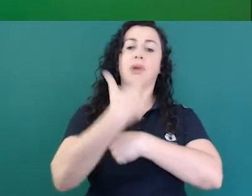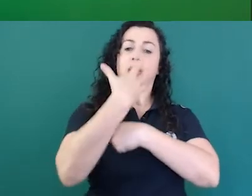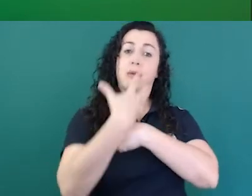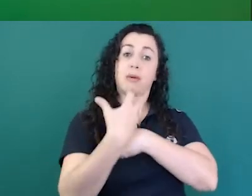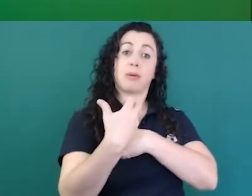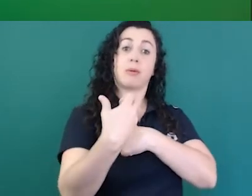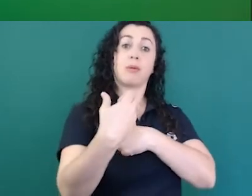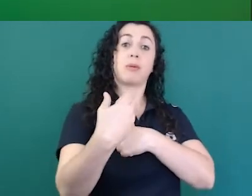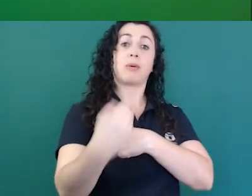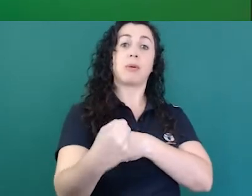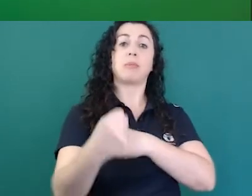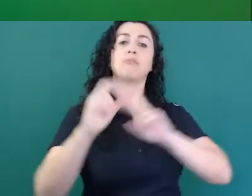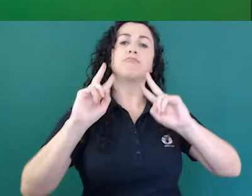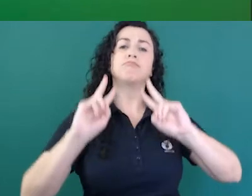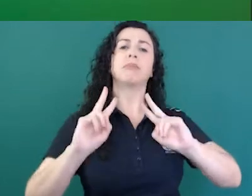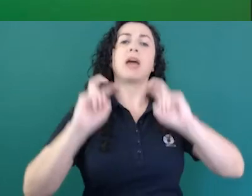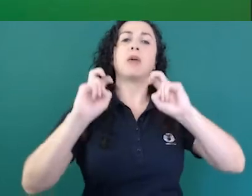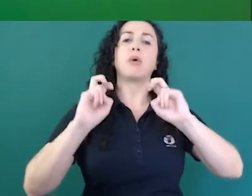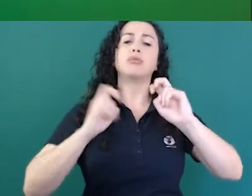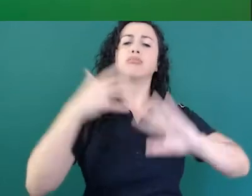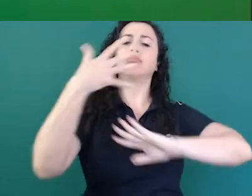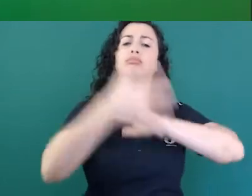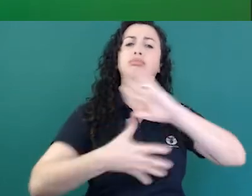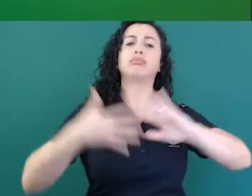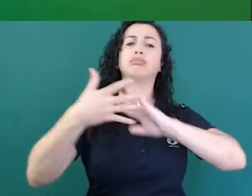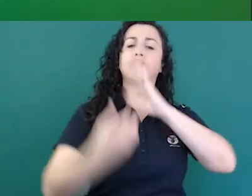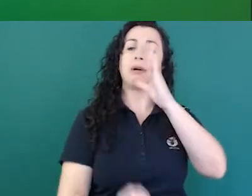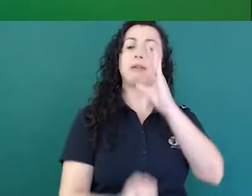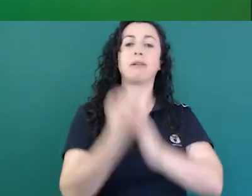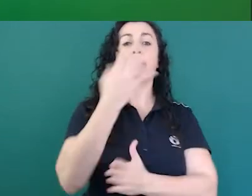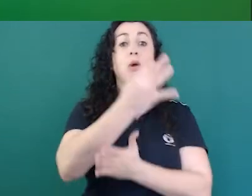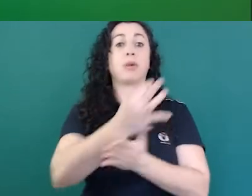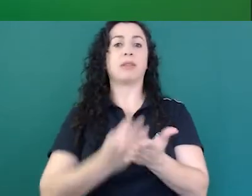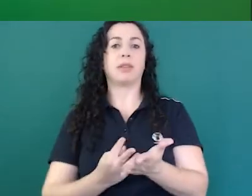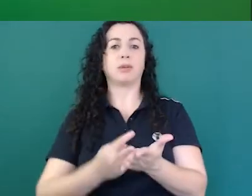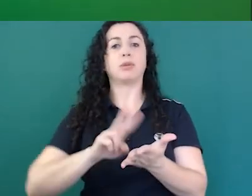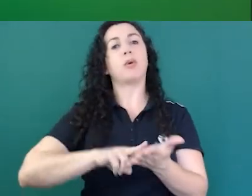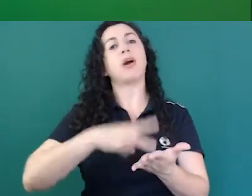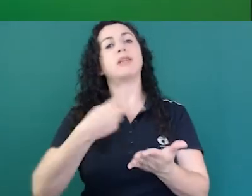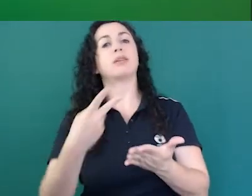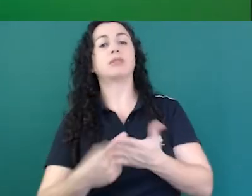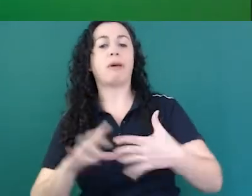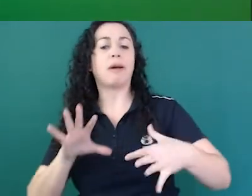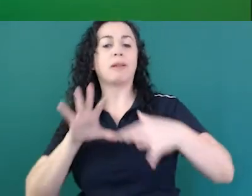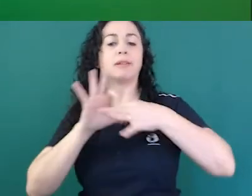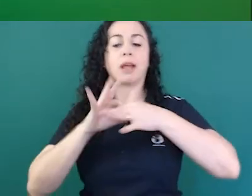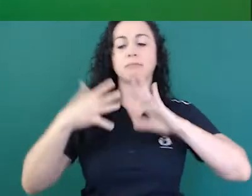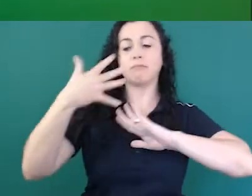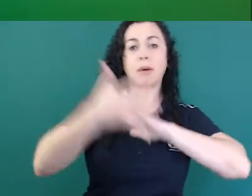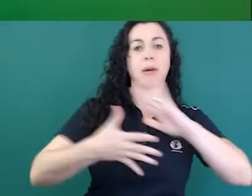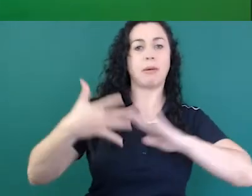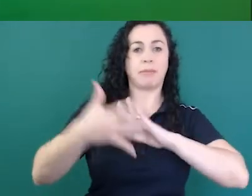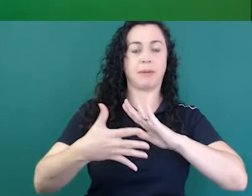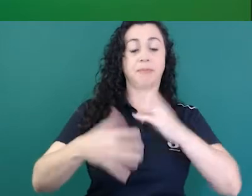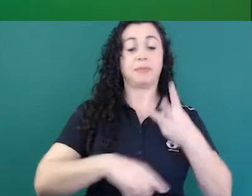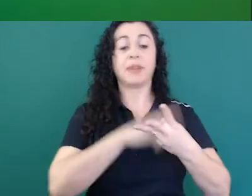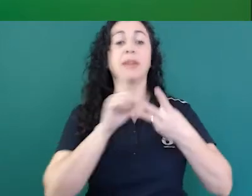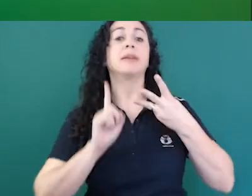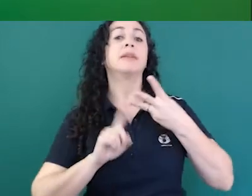tentar reconhecer e gerar o texto, a tradução associada àquela sinalização. E o